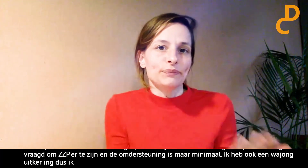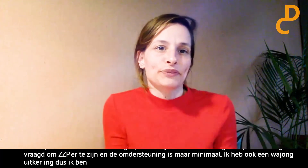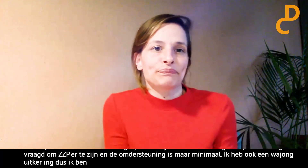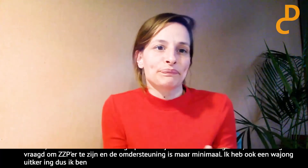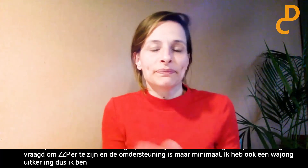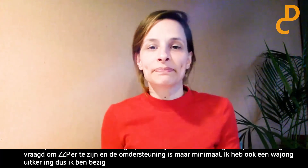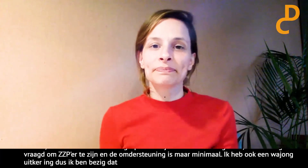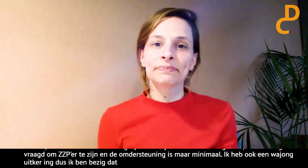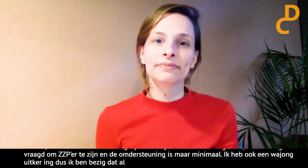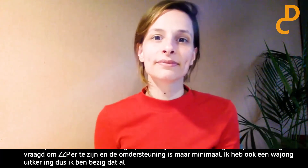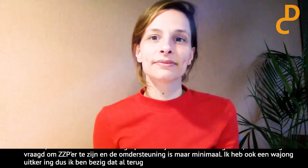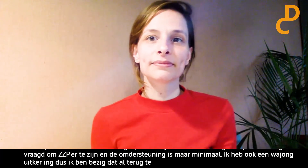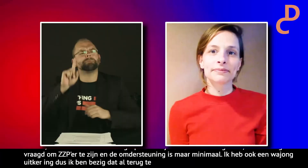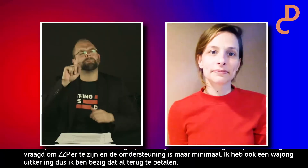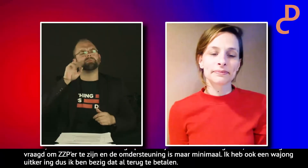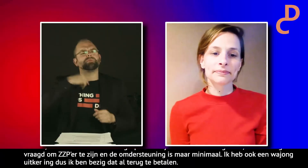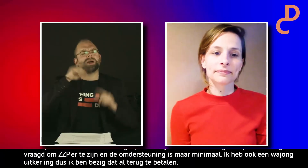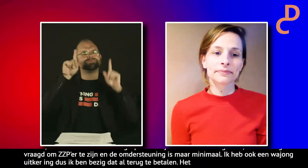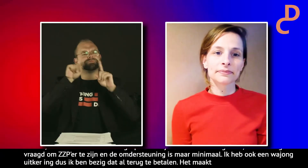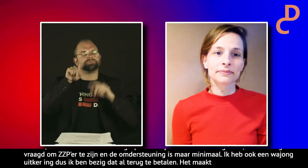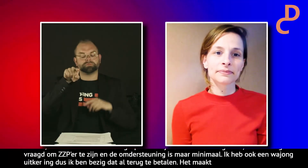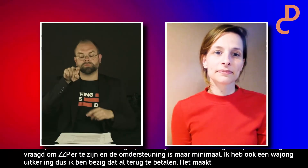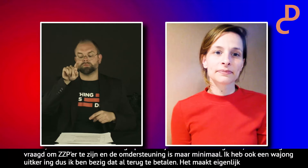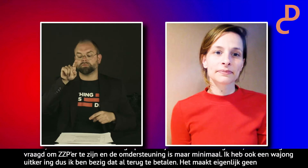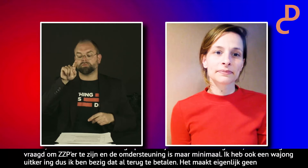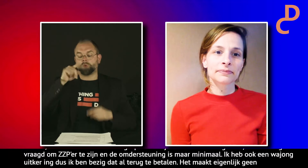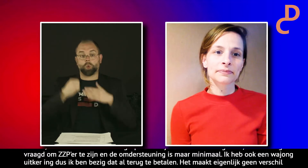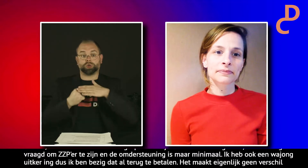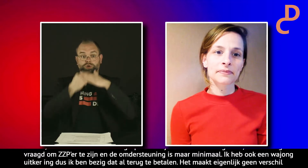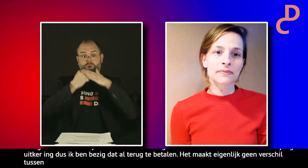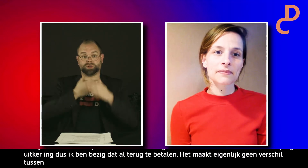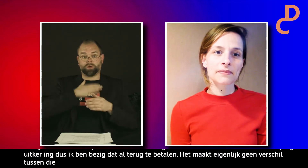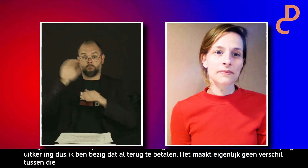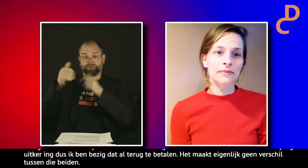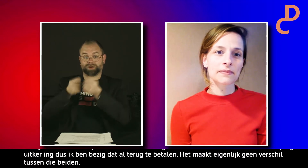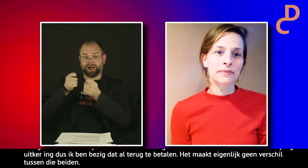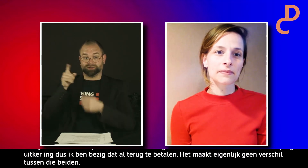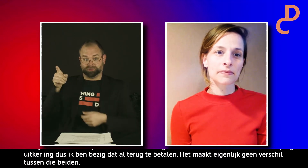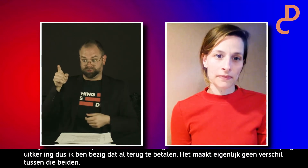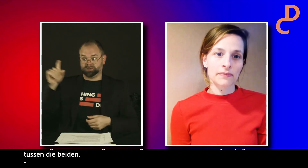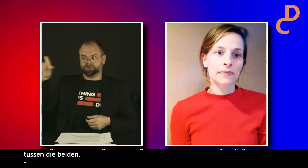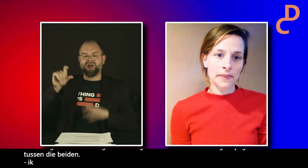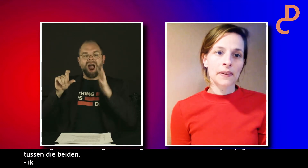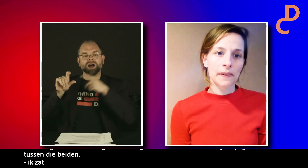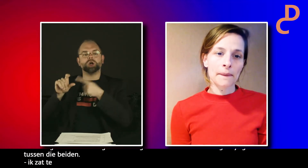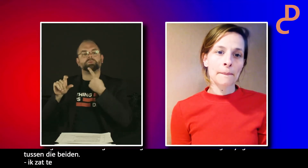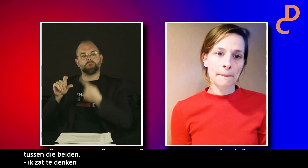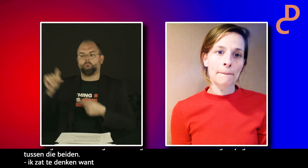eigenlijk helemaal geen verschil tussen die beiden. Maar ik zat even te denken. Die ondersteuning van de overheid, hè? Dat is